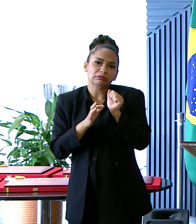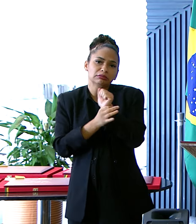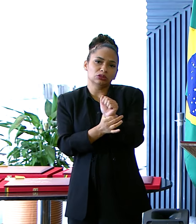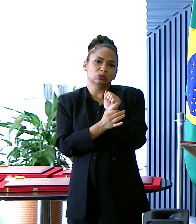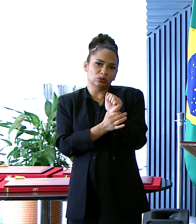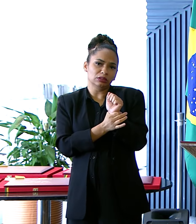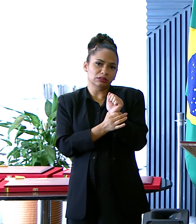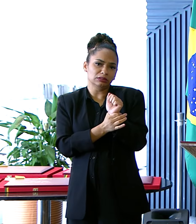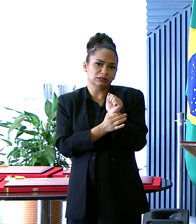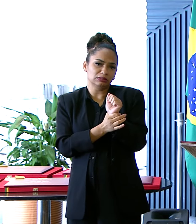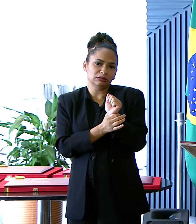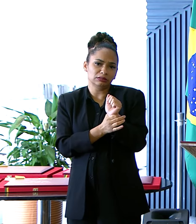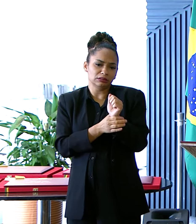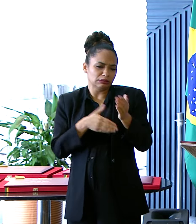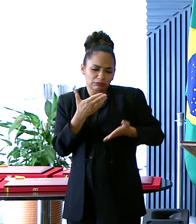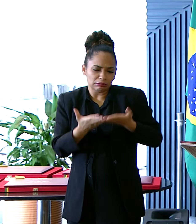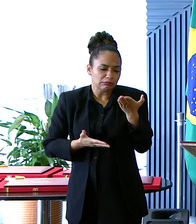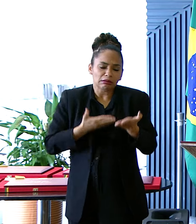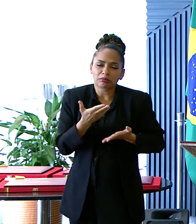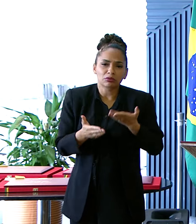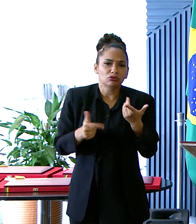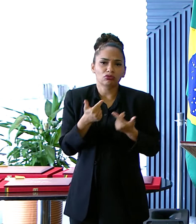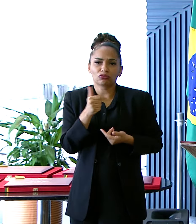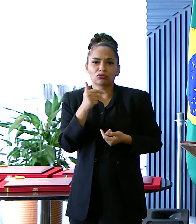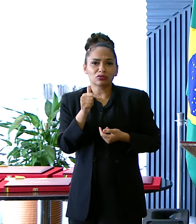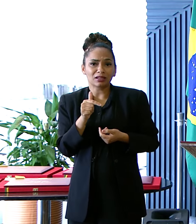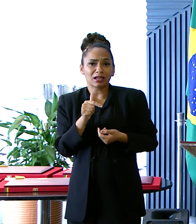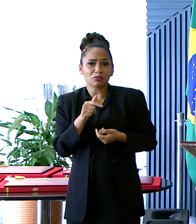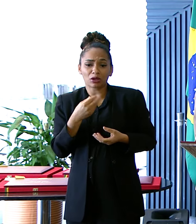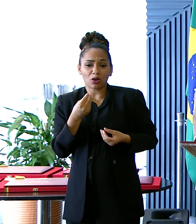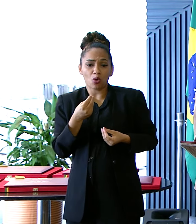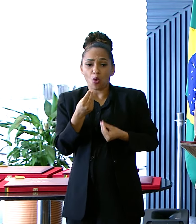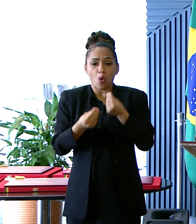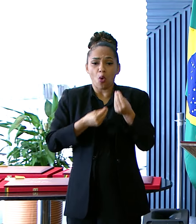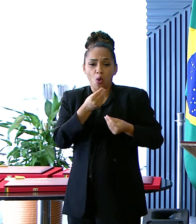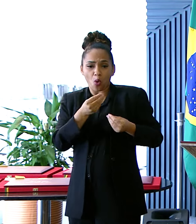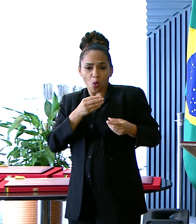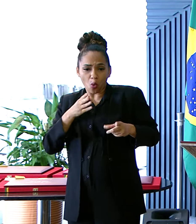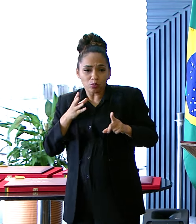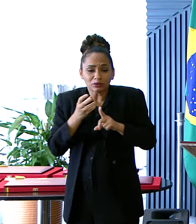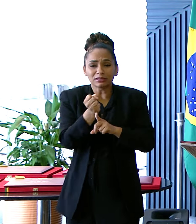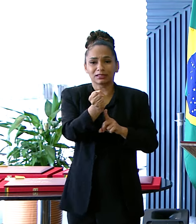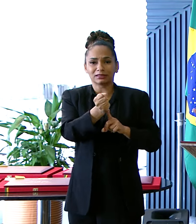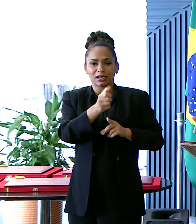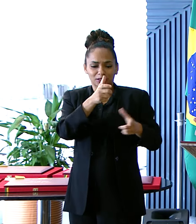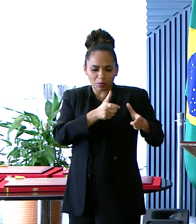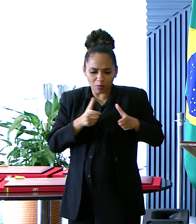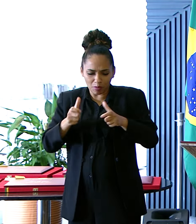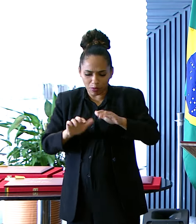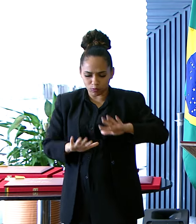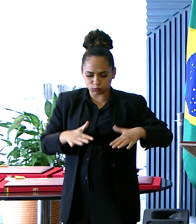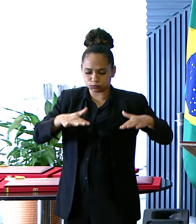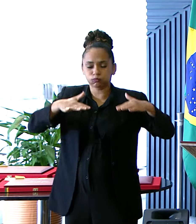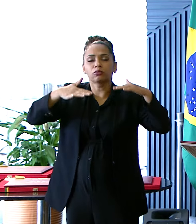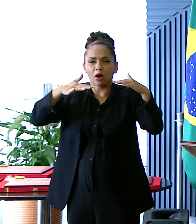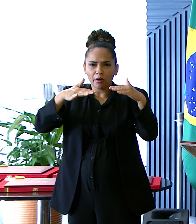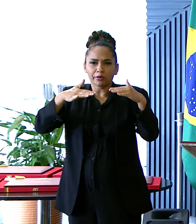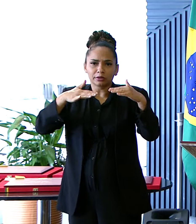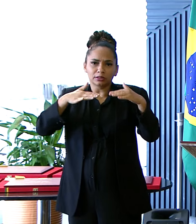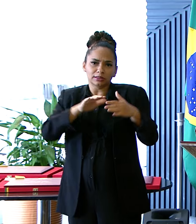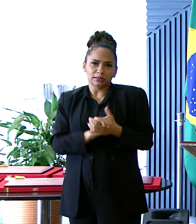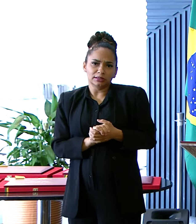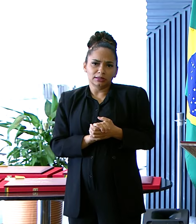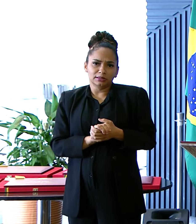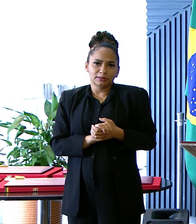condição Precária Com a necessidade De serem resgatadas De lugares Que foram tomados Pelas águas Tantas vezes